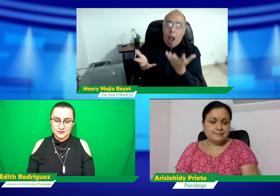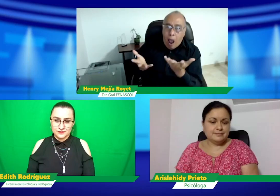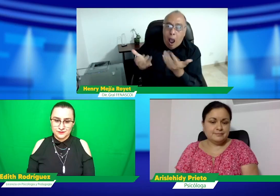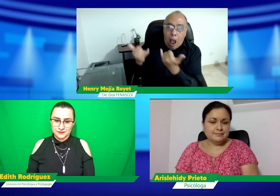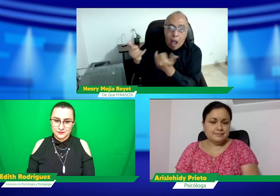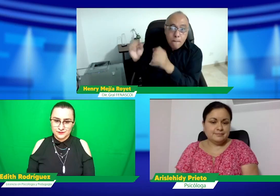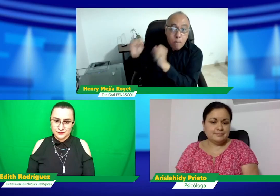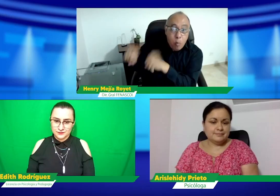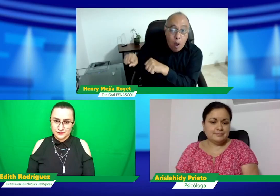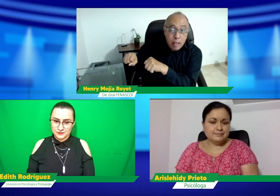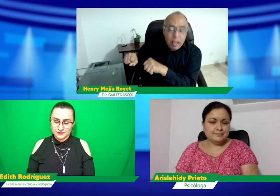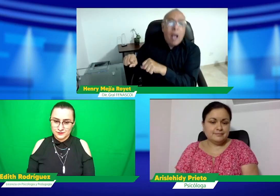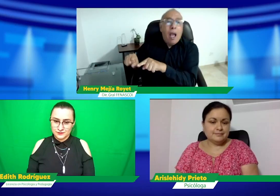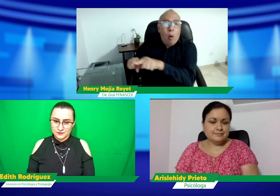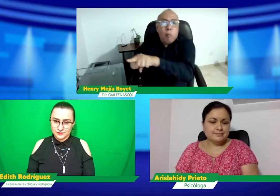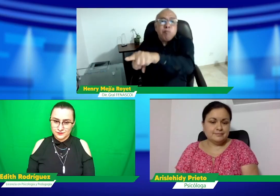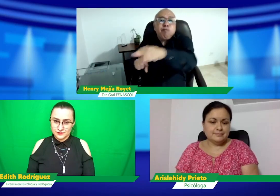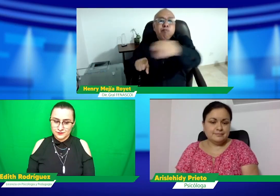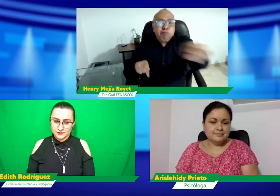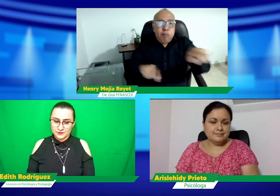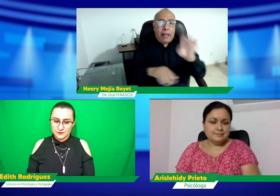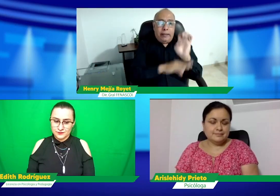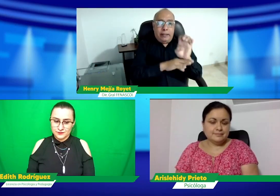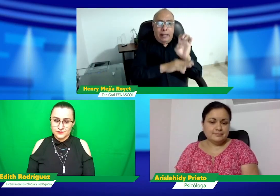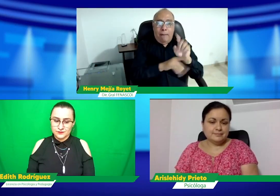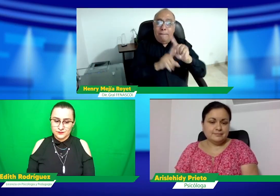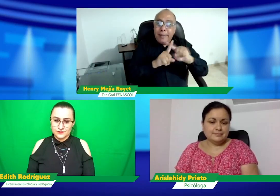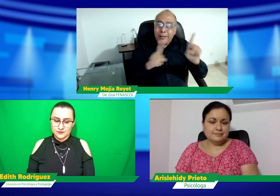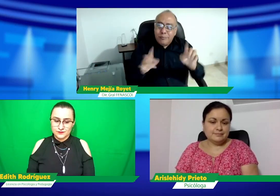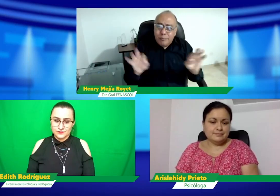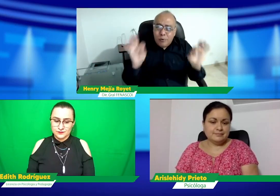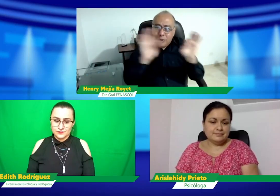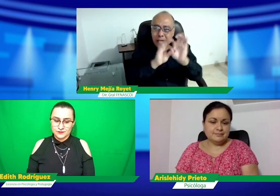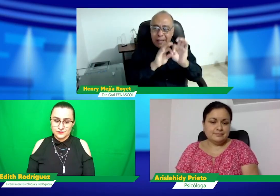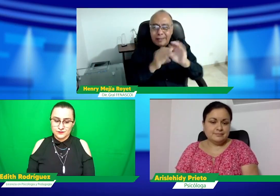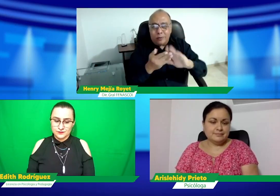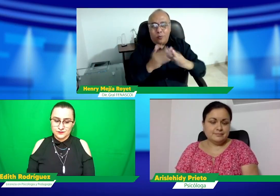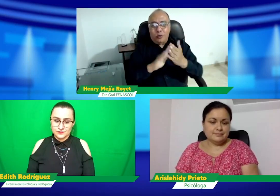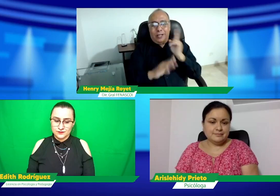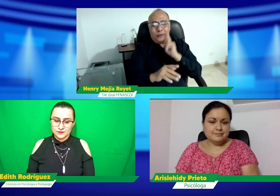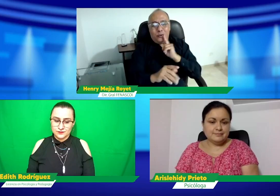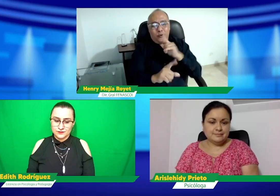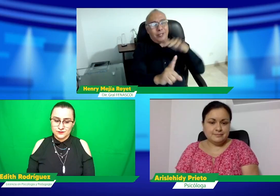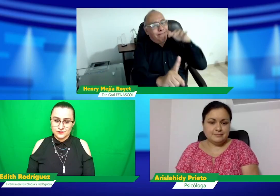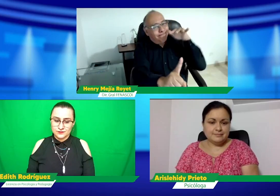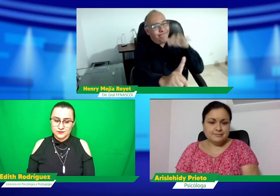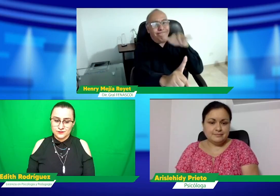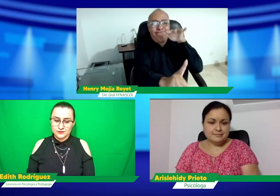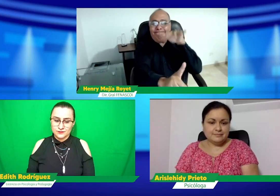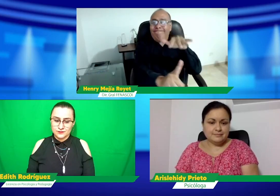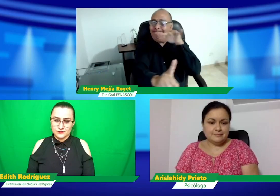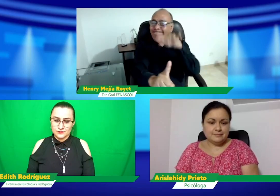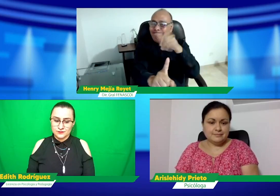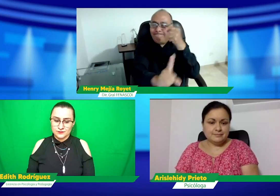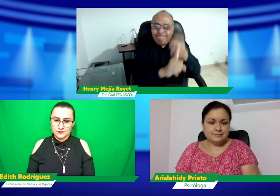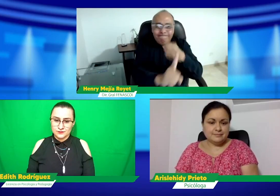es una buena práctica de la cual se puede replicar en otros espacios y con otras entidades, pero de allí la